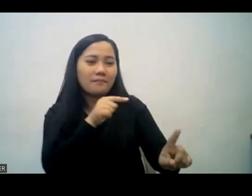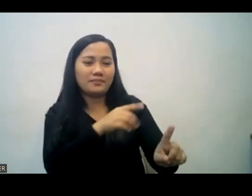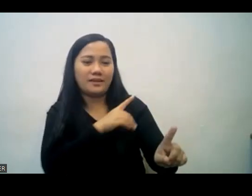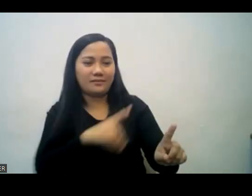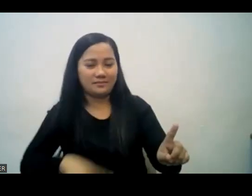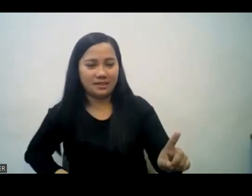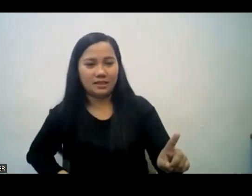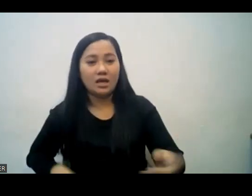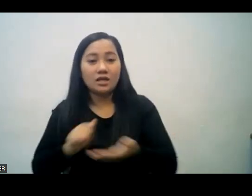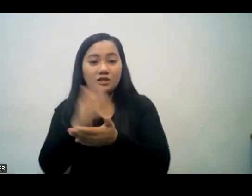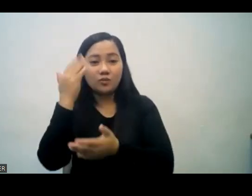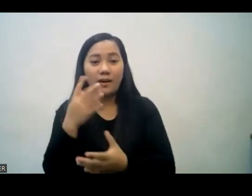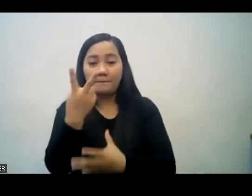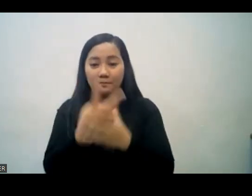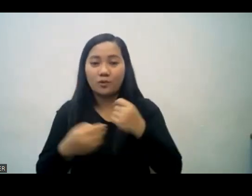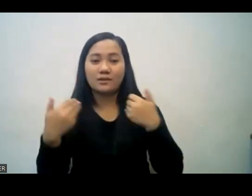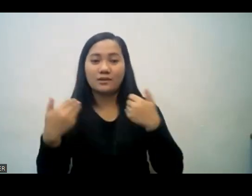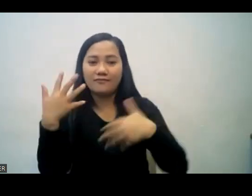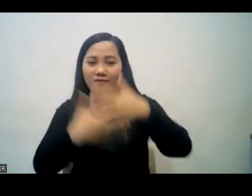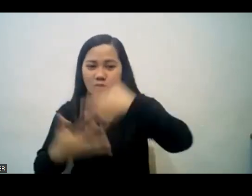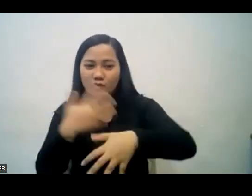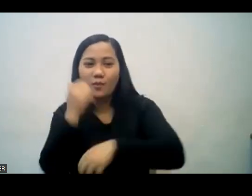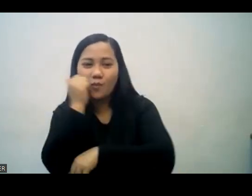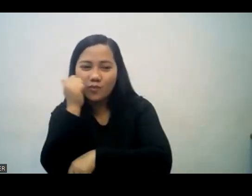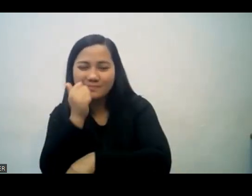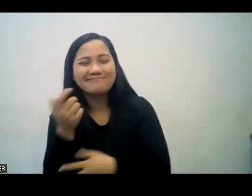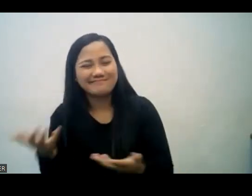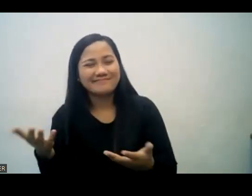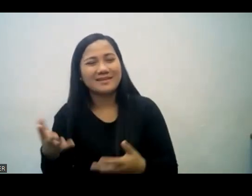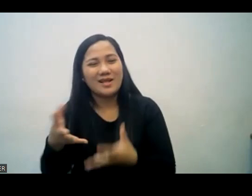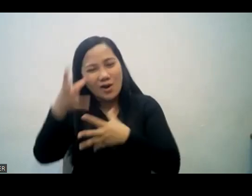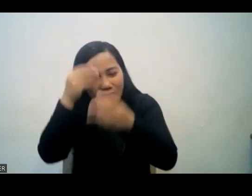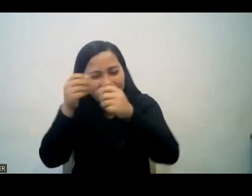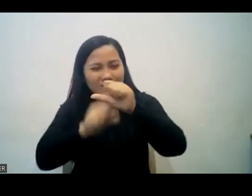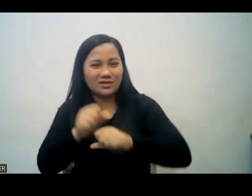kaya sa fellowship kahit sino pa po tayo maari po tayong matuto sa bawat isa